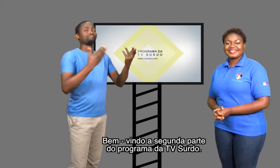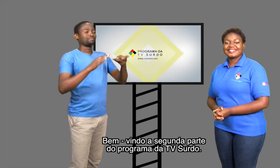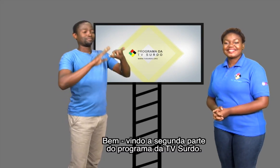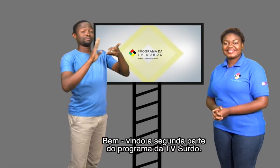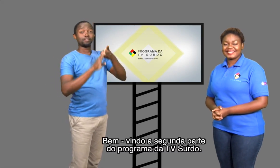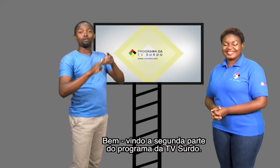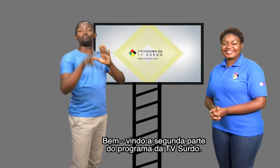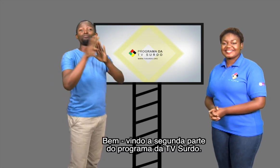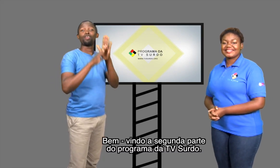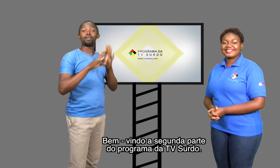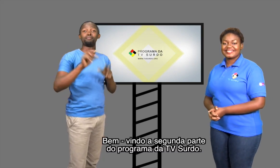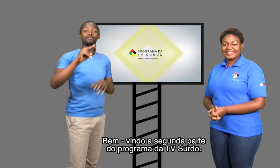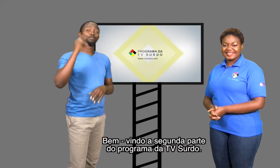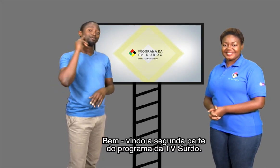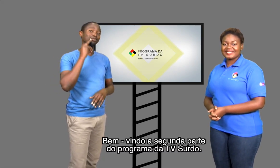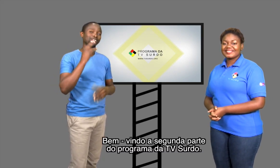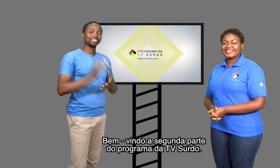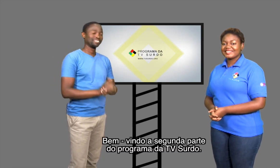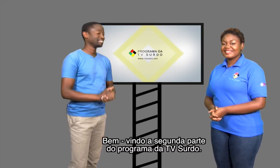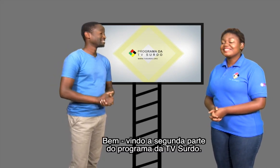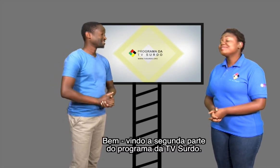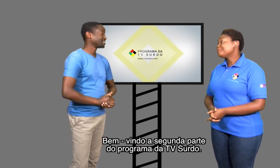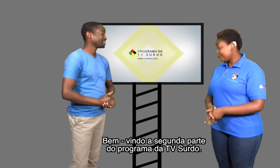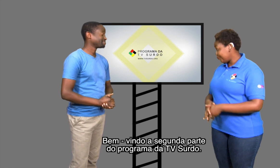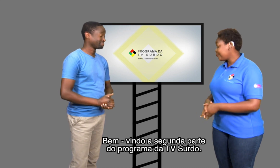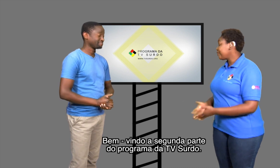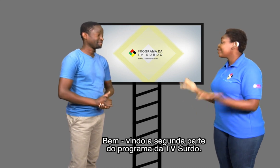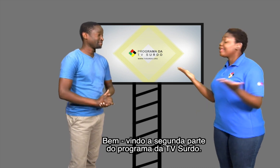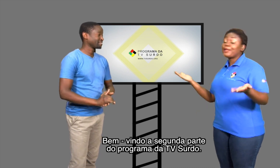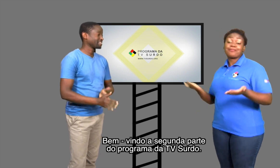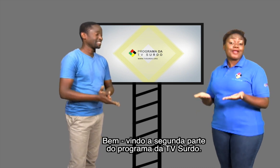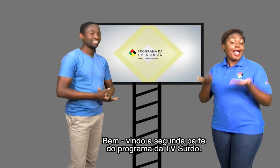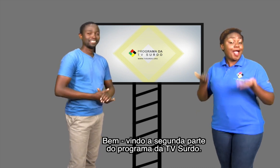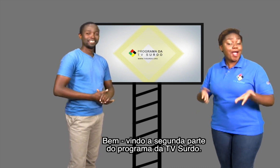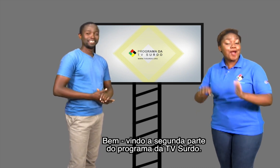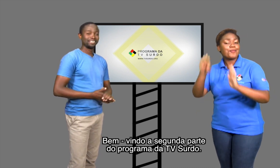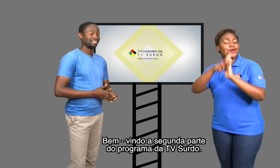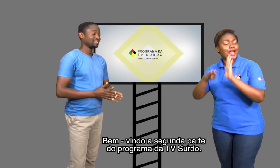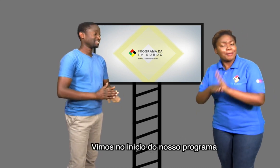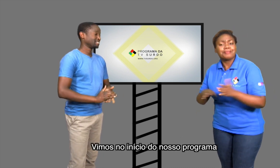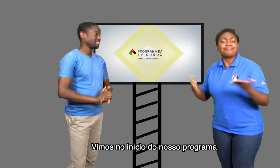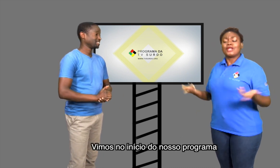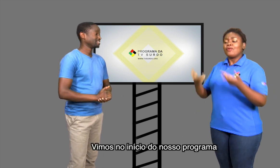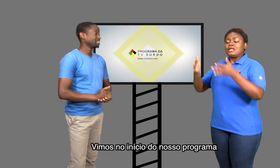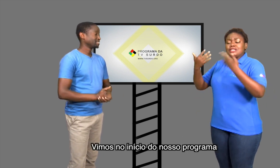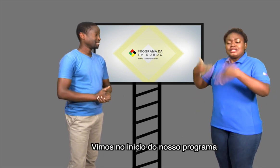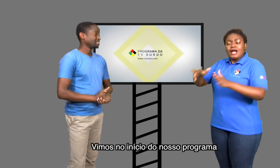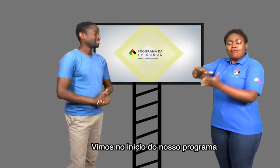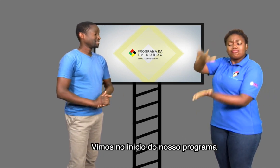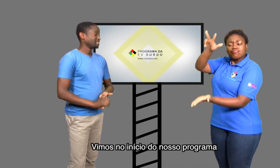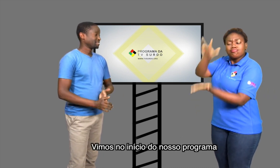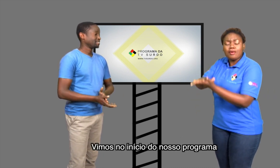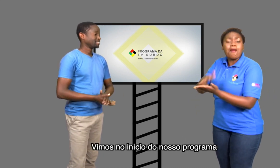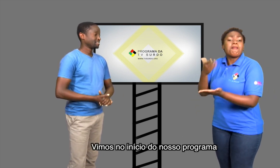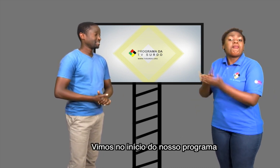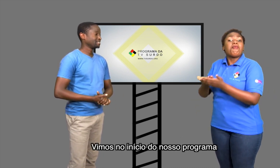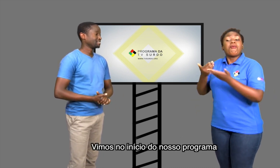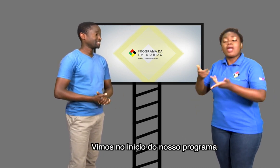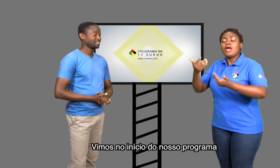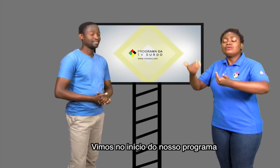Bem-vindo à segunda parte do programa da TV surdo. Vimos no início do nosso programa